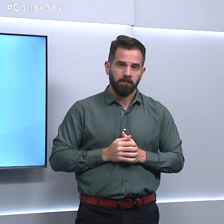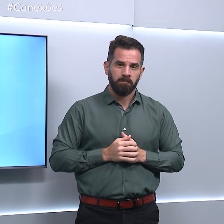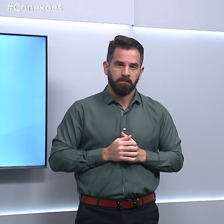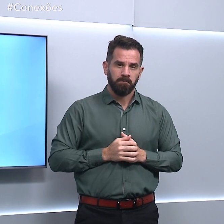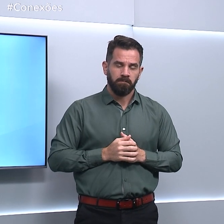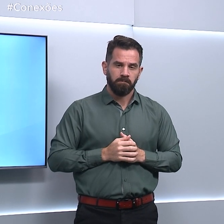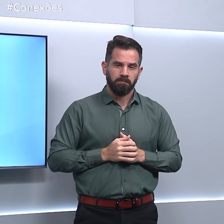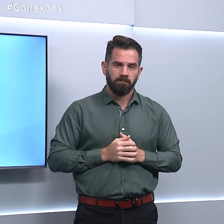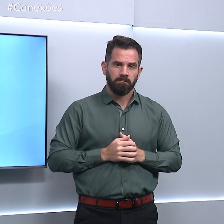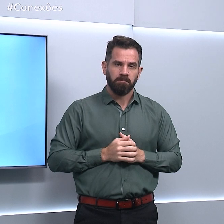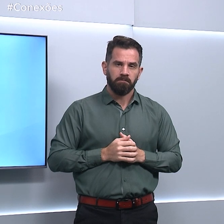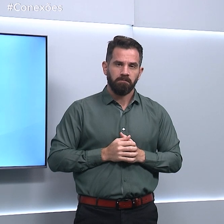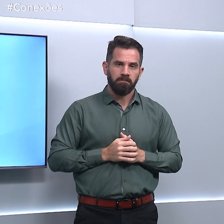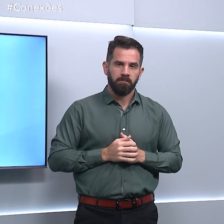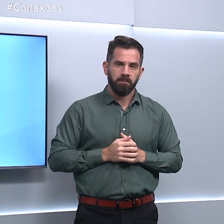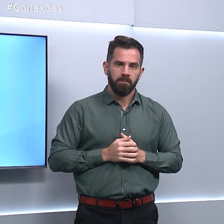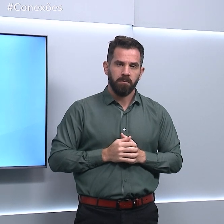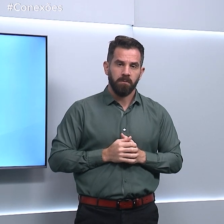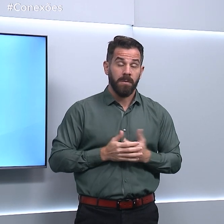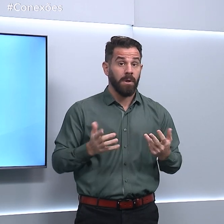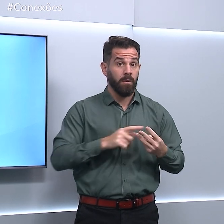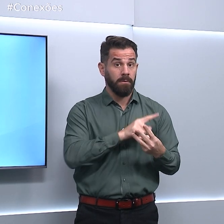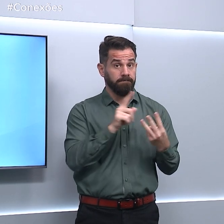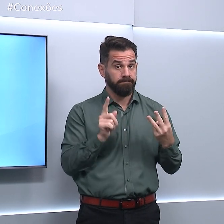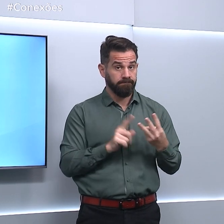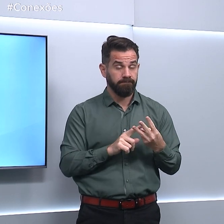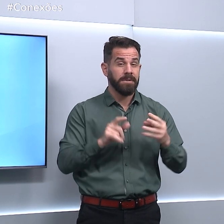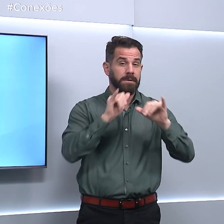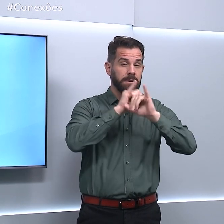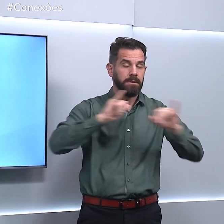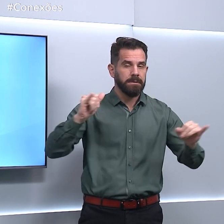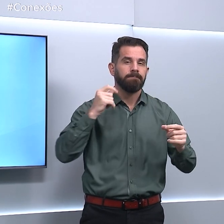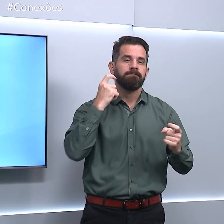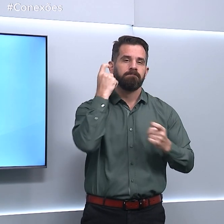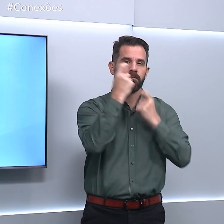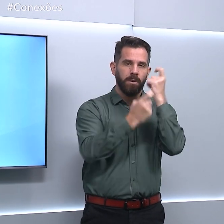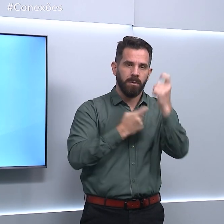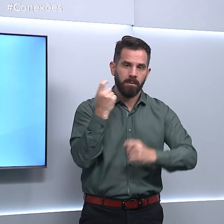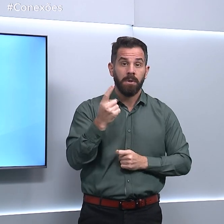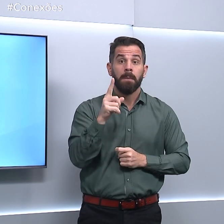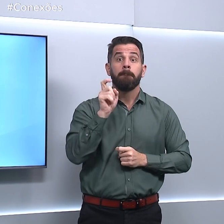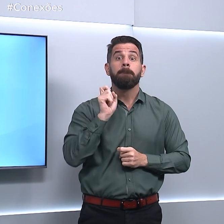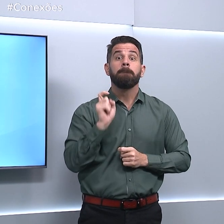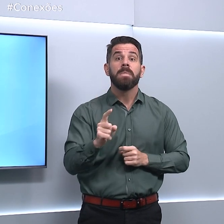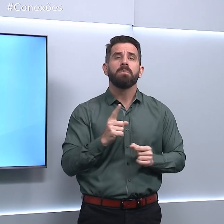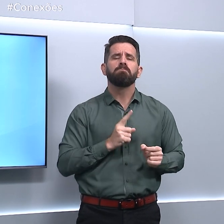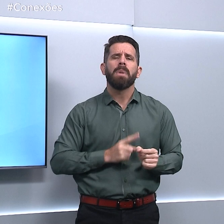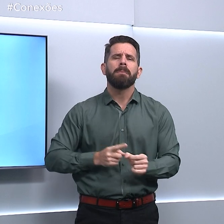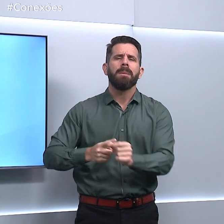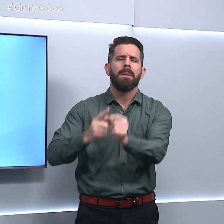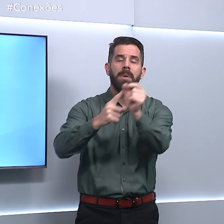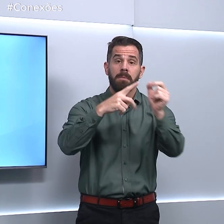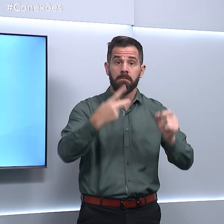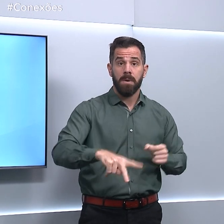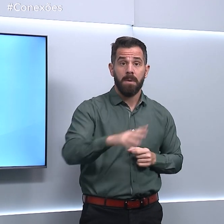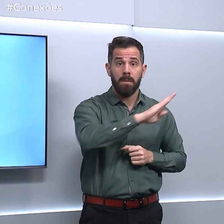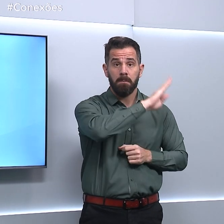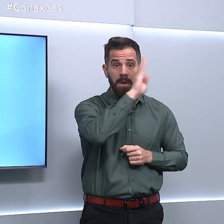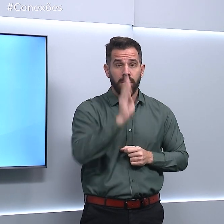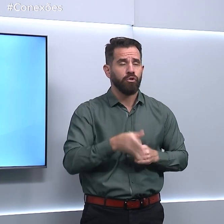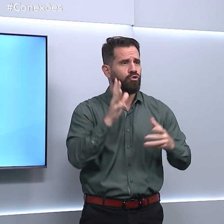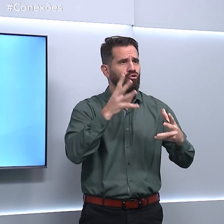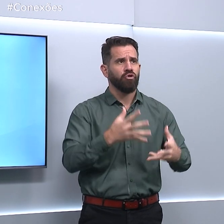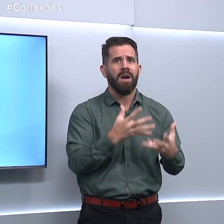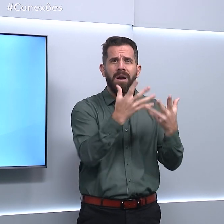E agora vamos para uma notícia preocupante. Mais de mil cidades em todo o Brasil estão vivendo sob seca